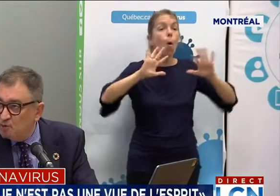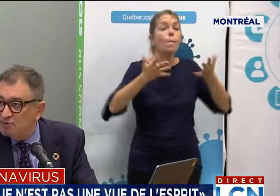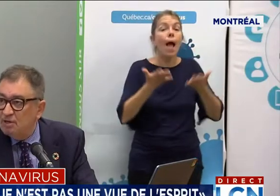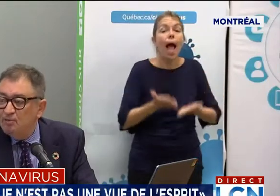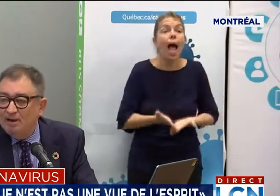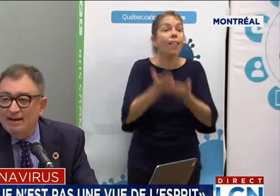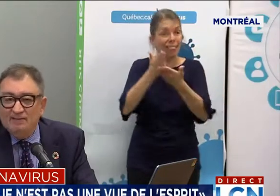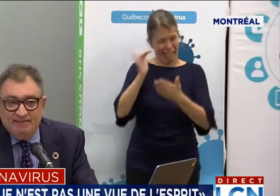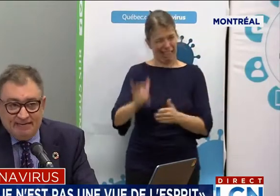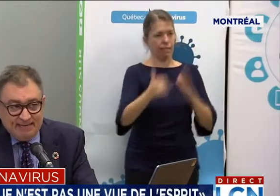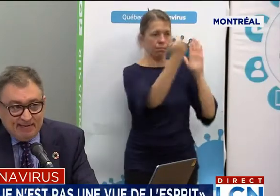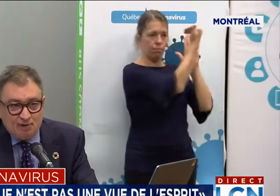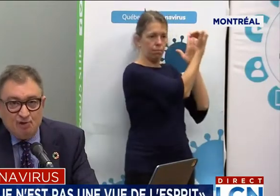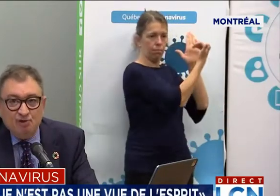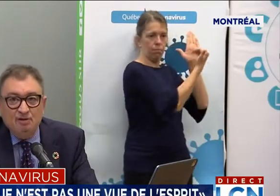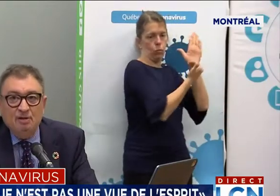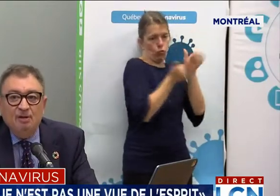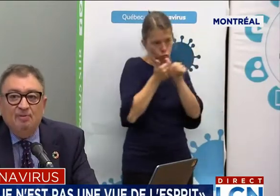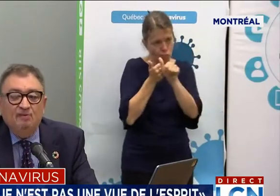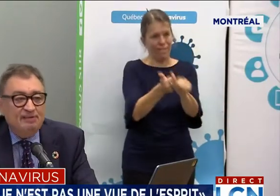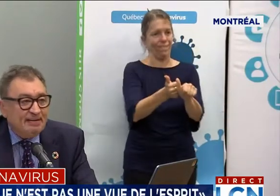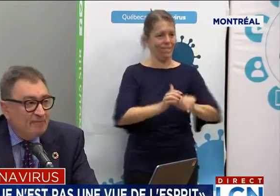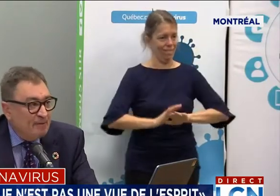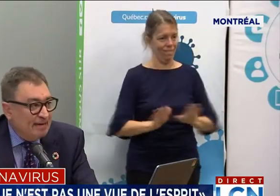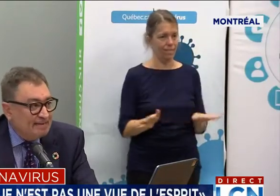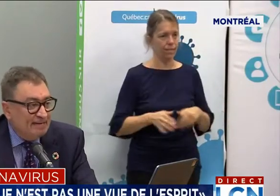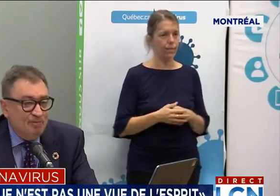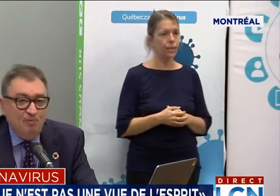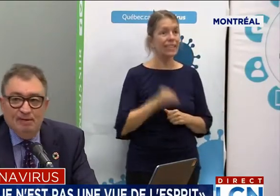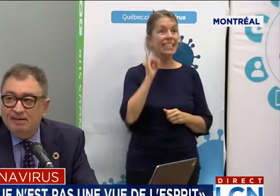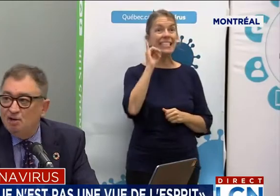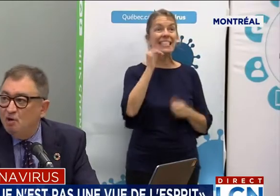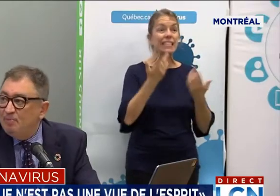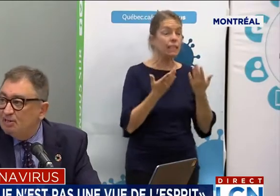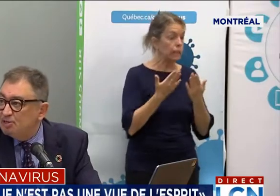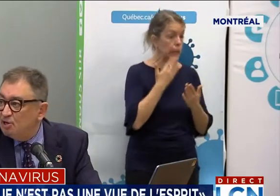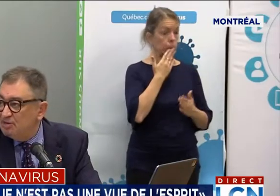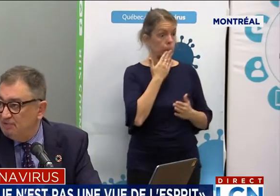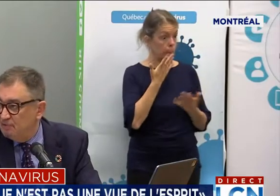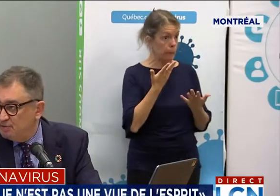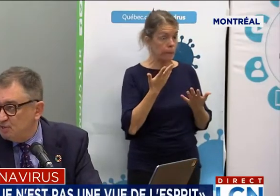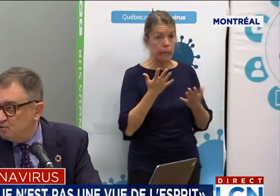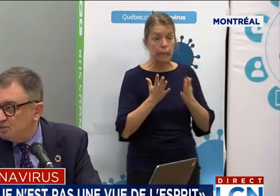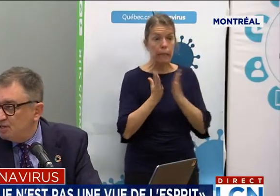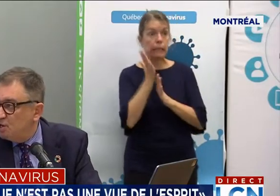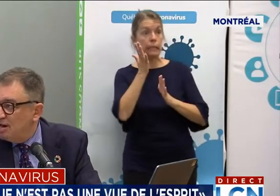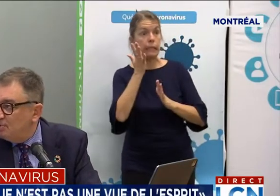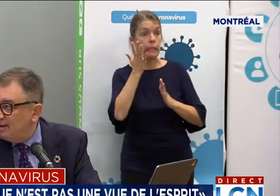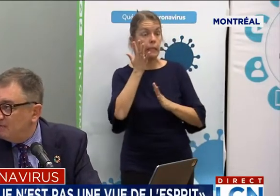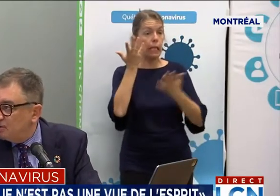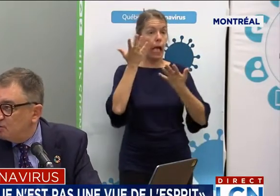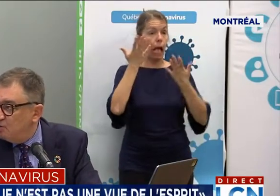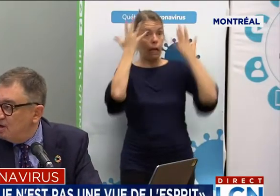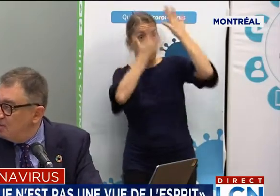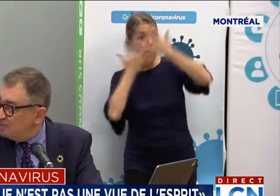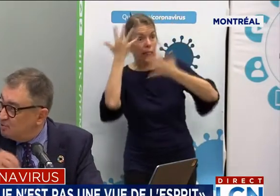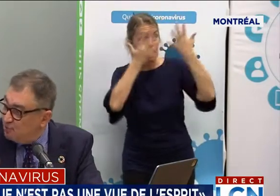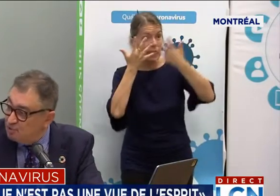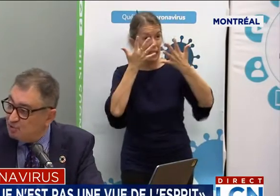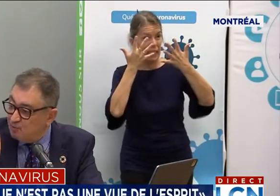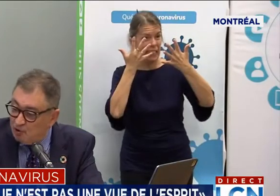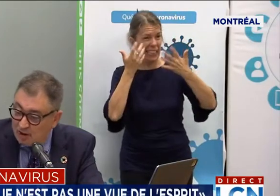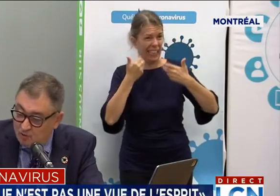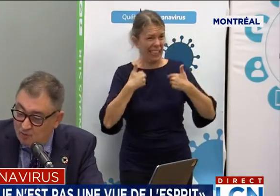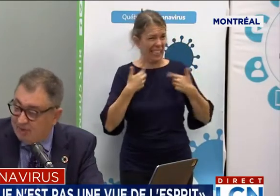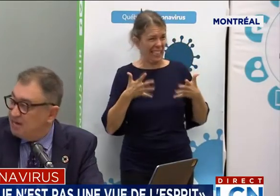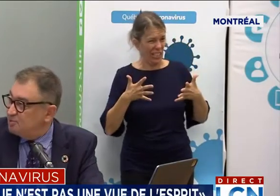fait des choses pour lesquelles vous avez des inquiétudes, puis que vous êtes appelés par la santé publique, il n'y personne qui va vous accuser. Collaborer avec eux, parce